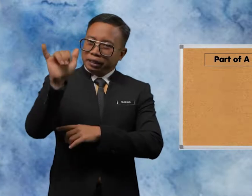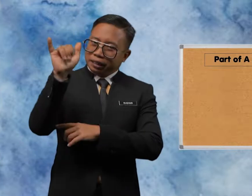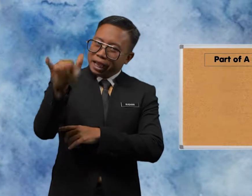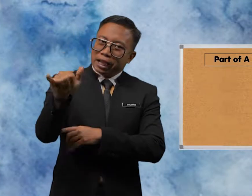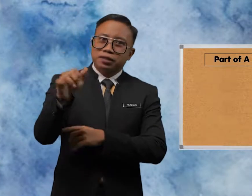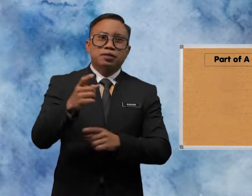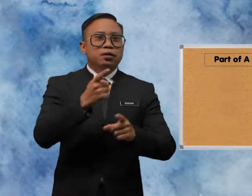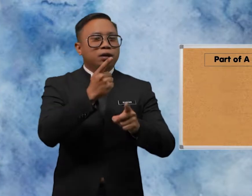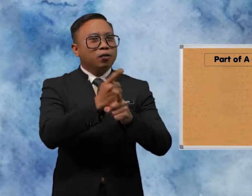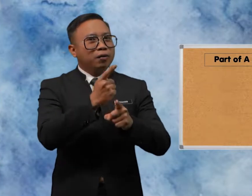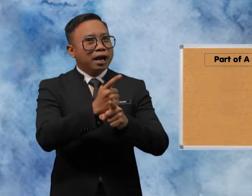Yes, correct.